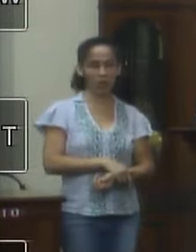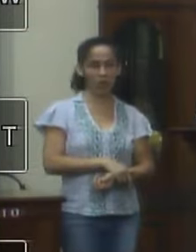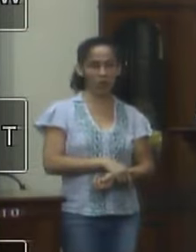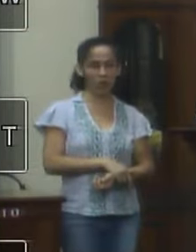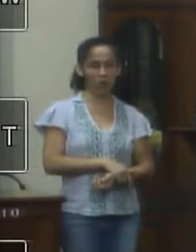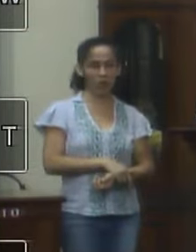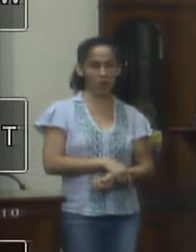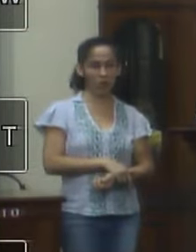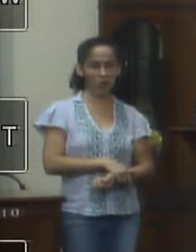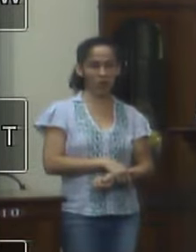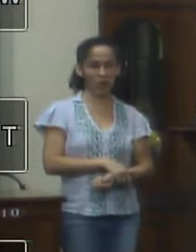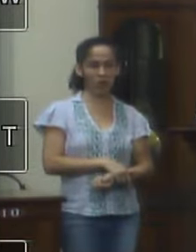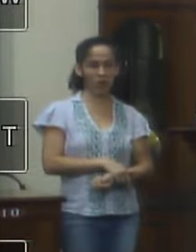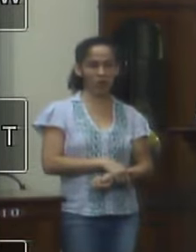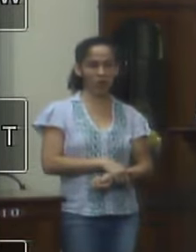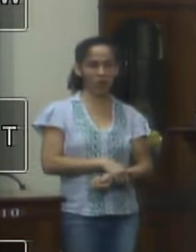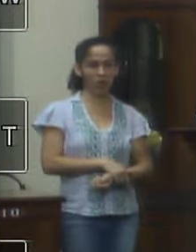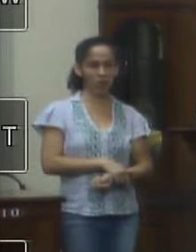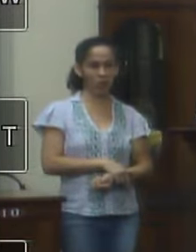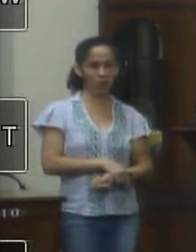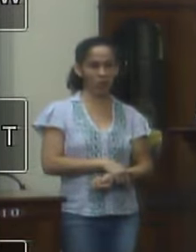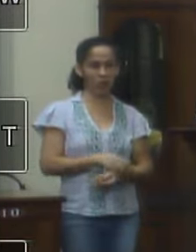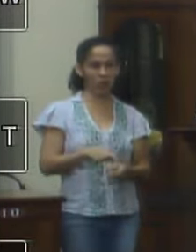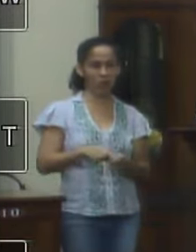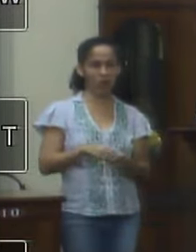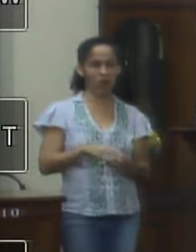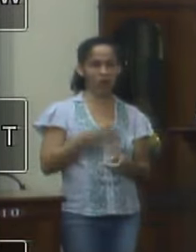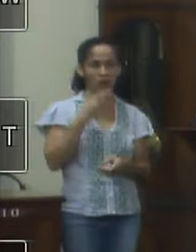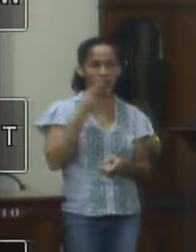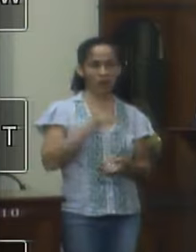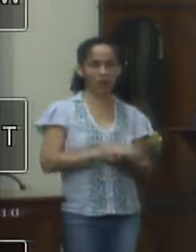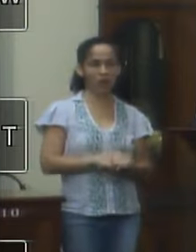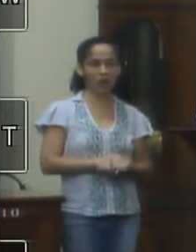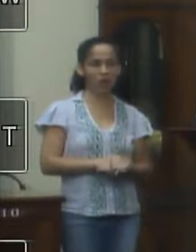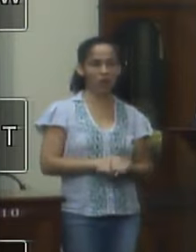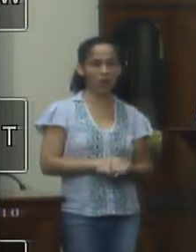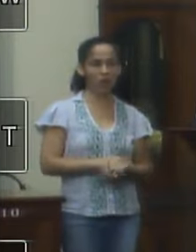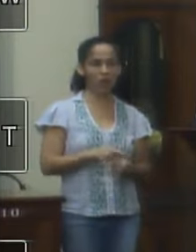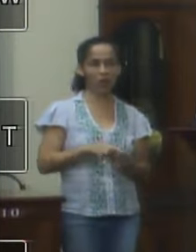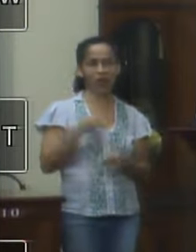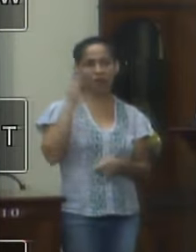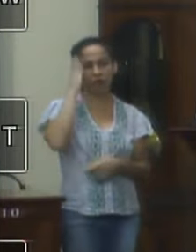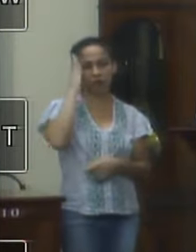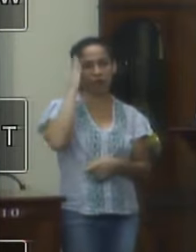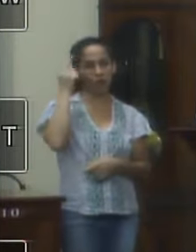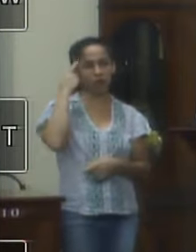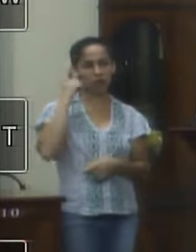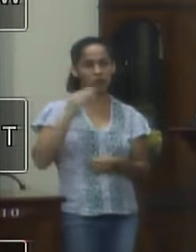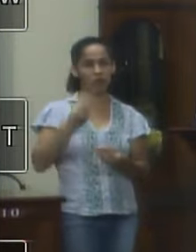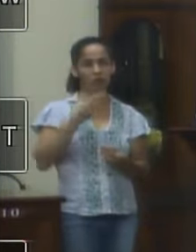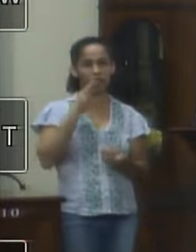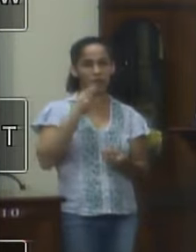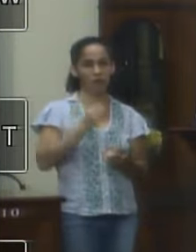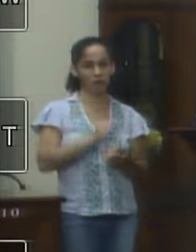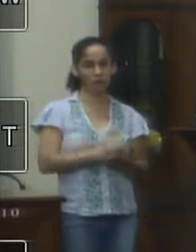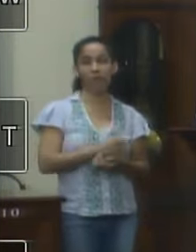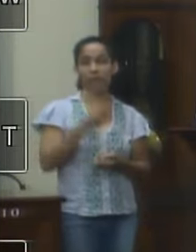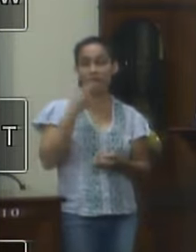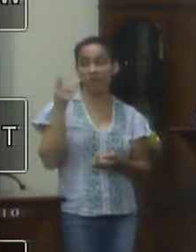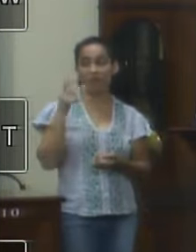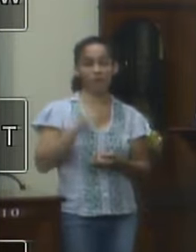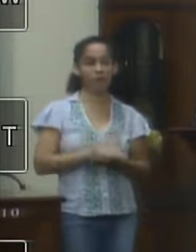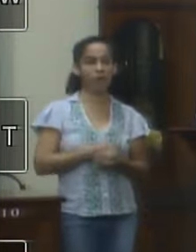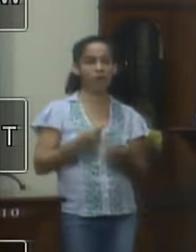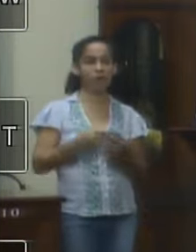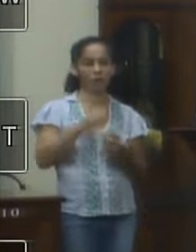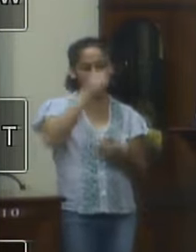te dou uma parte eu acho que até extrapolei o meu tempo mas eu nem me sinto na competência de julgar nada porque o chefe